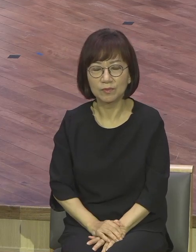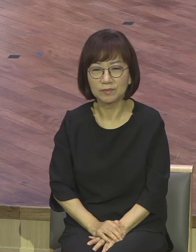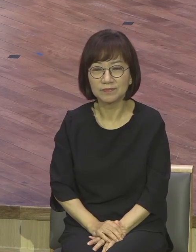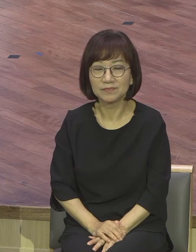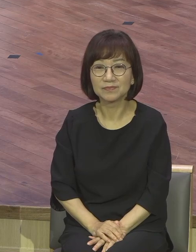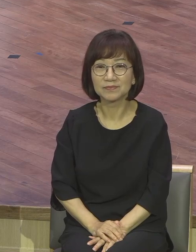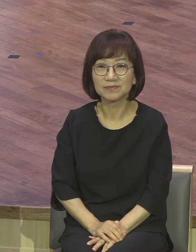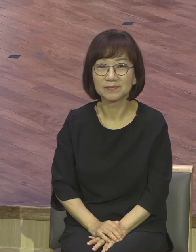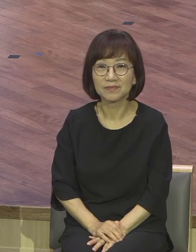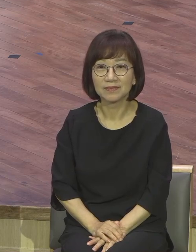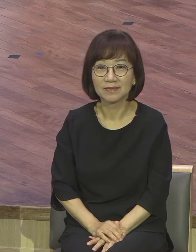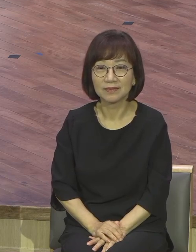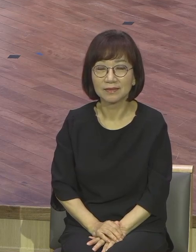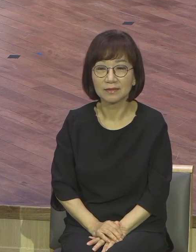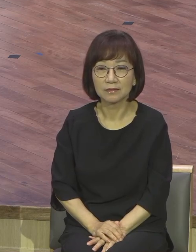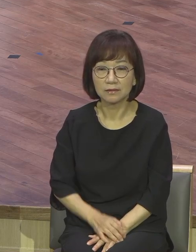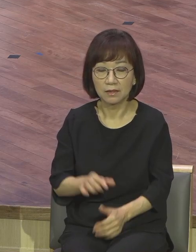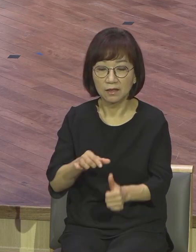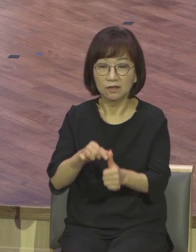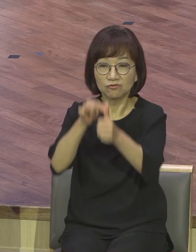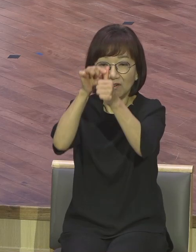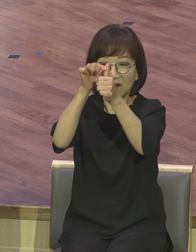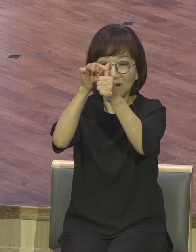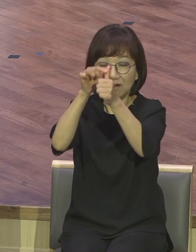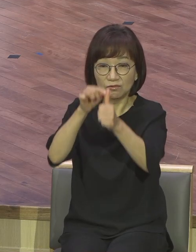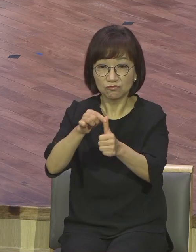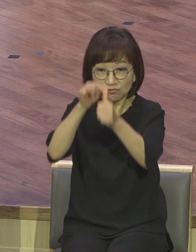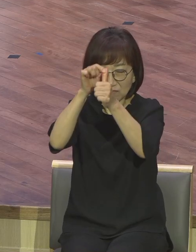연쇄지고 이 확신이 흔들리면 다 무너집니다.